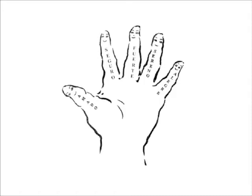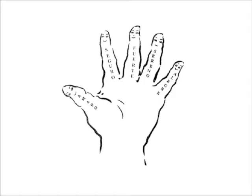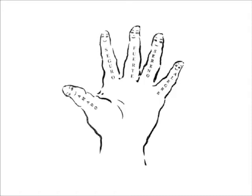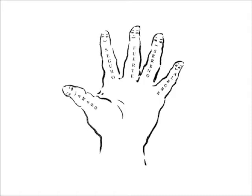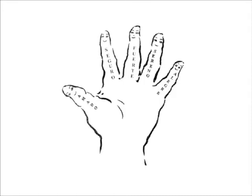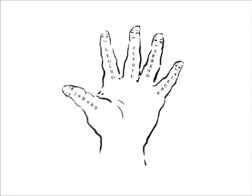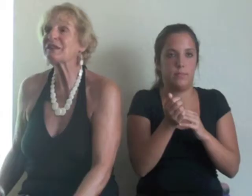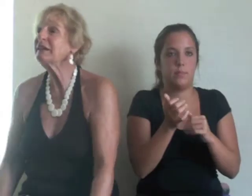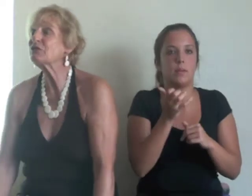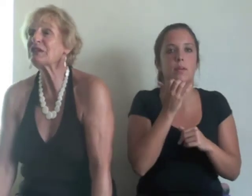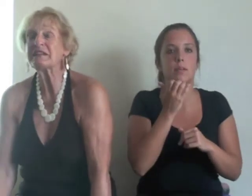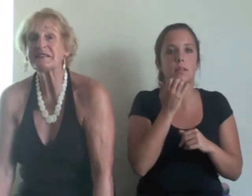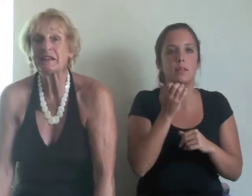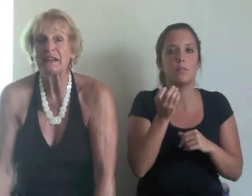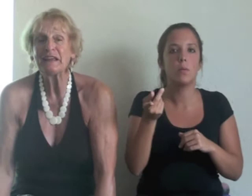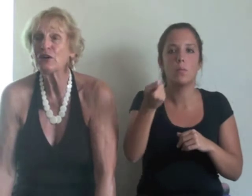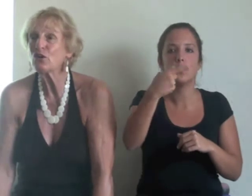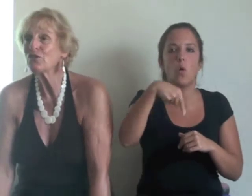¿Quién de ustedes tiene hijos?